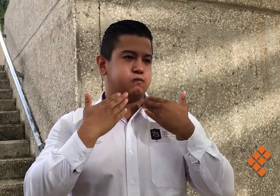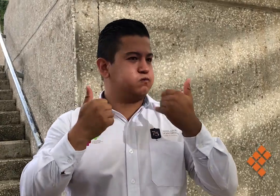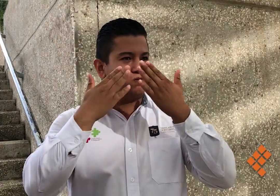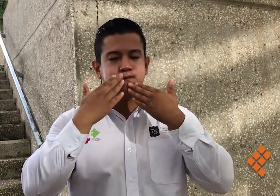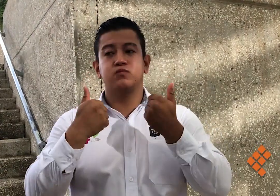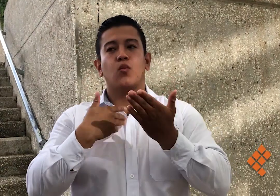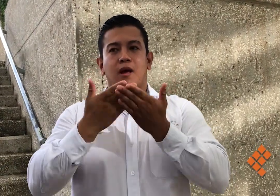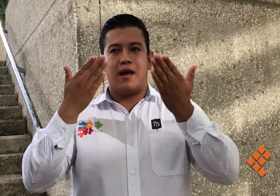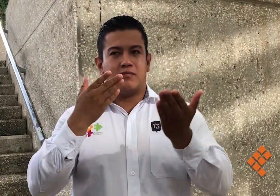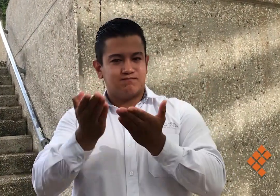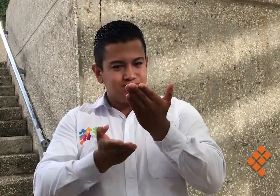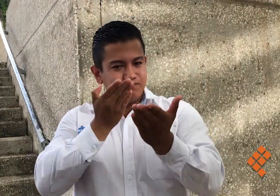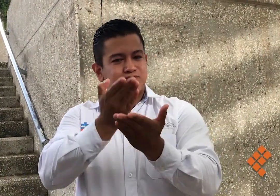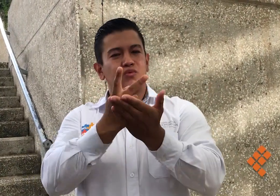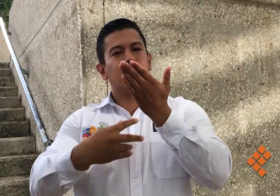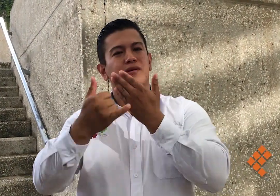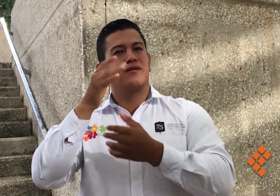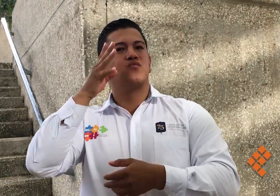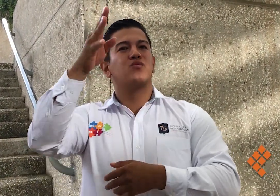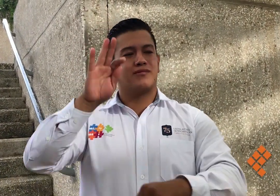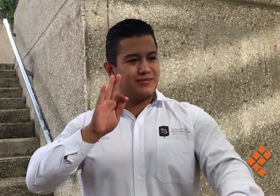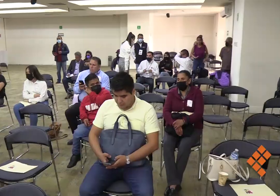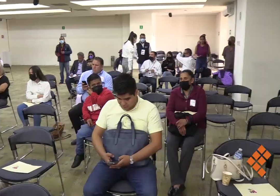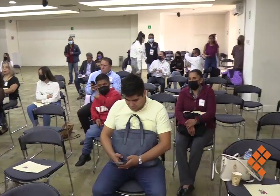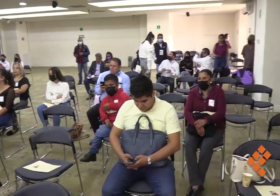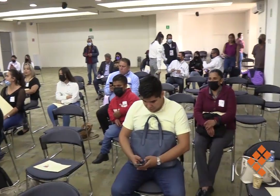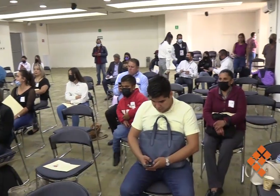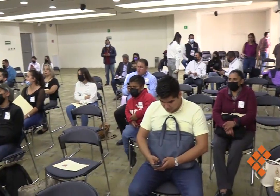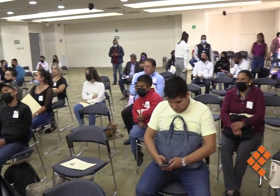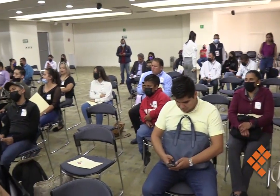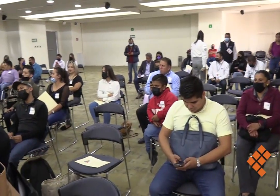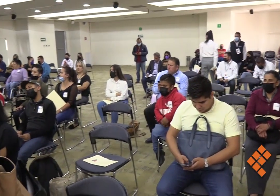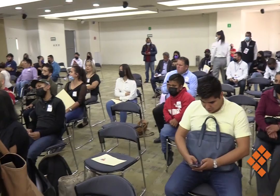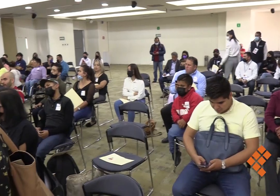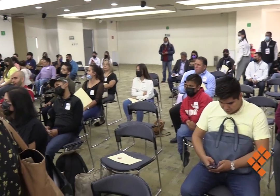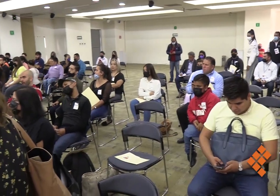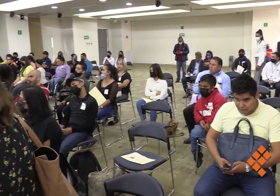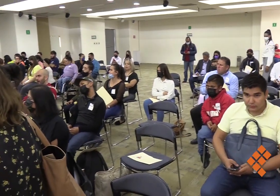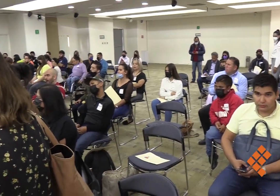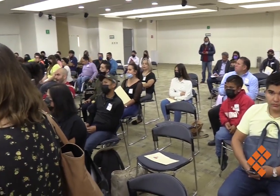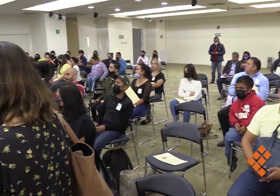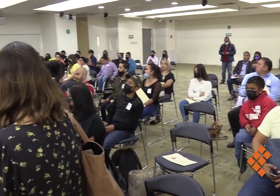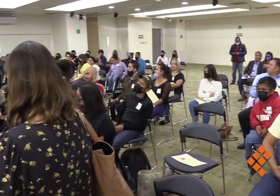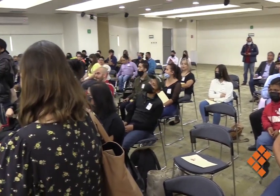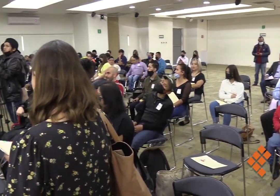Regional de la Comisión Especial de Atención a Personas con Discapacidad, lamentó que durante el primer año de la 75 legislatura no se haya podido